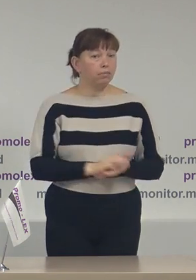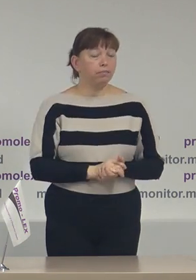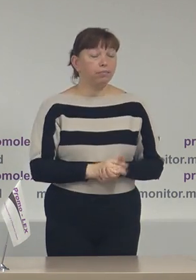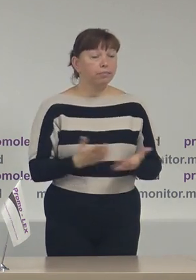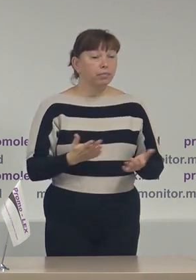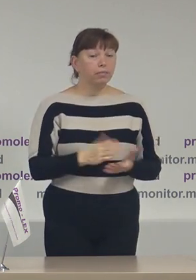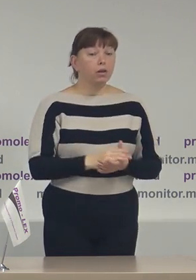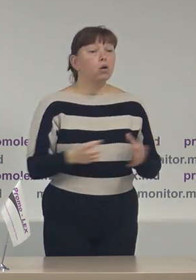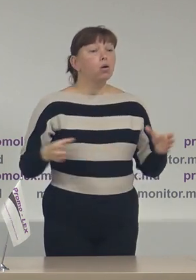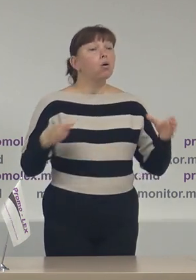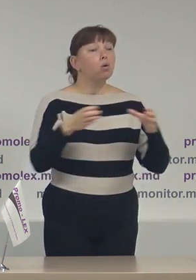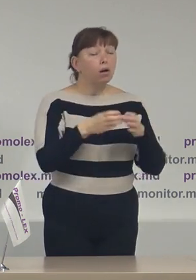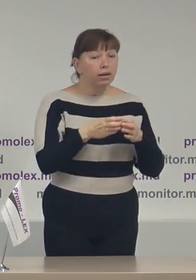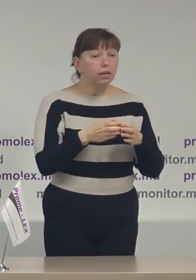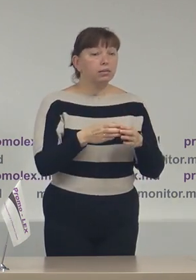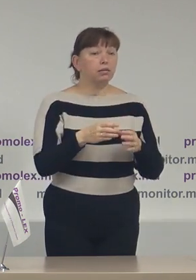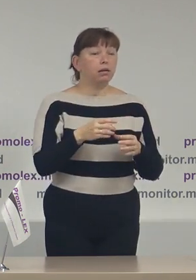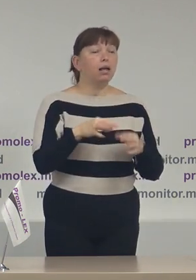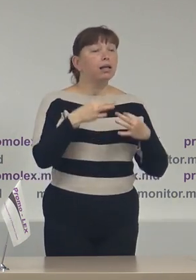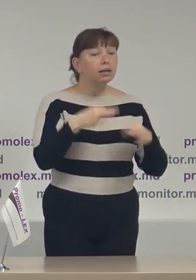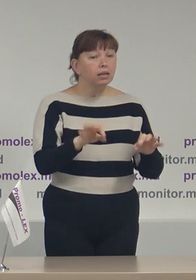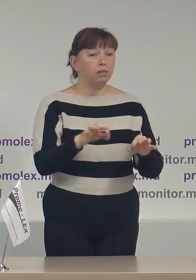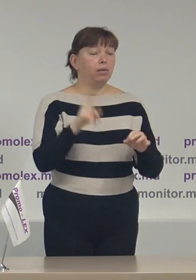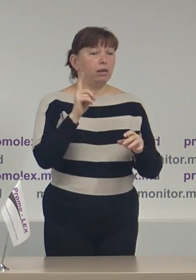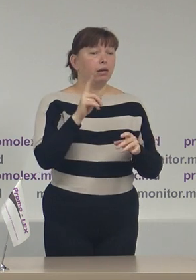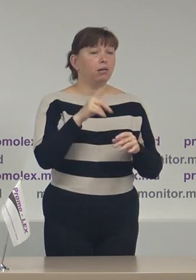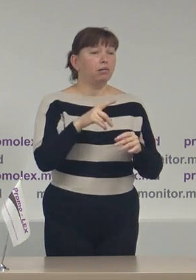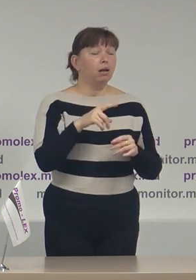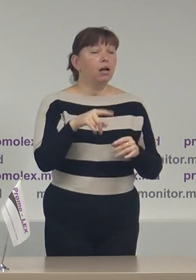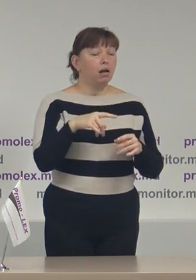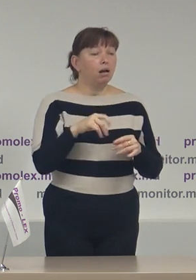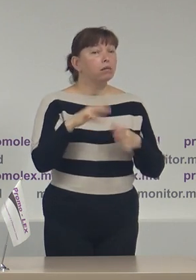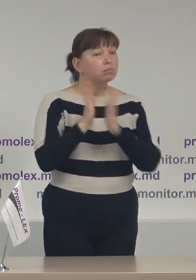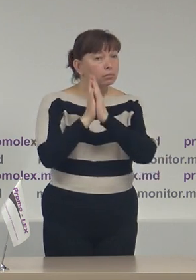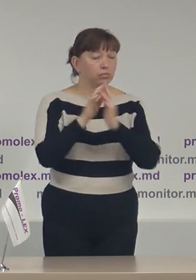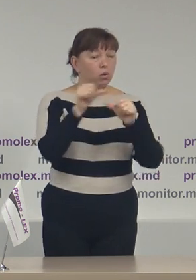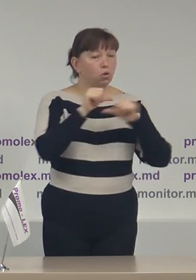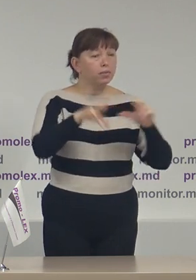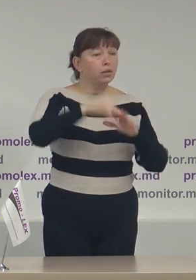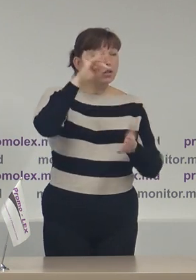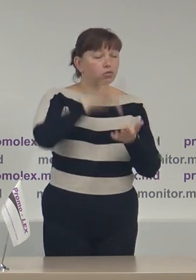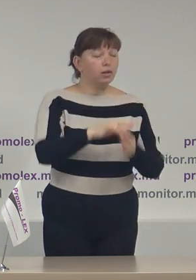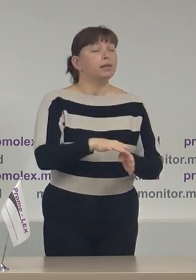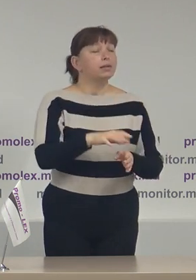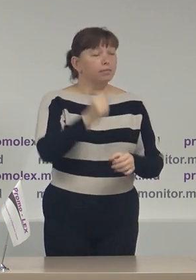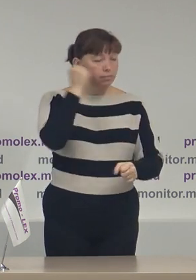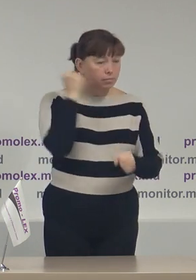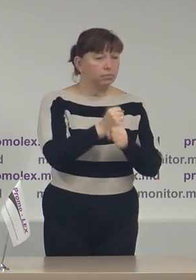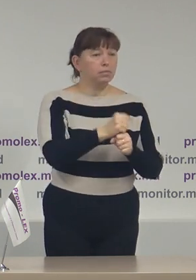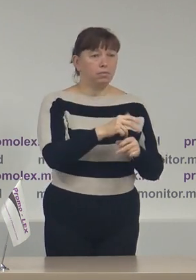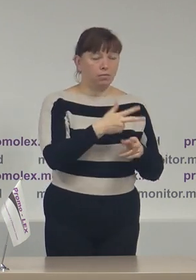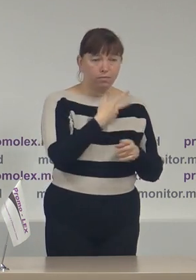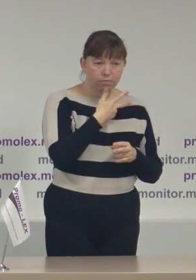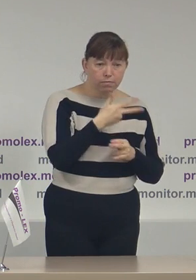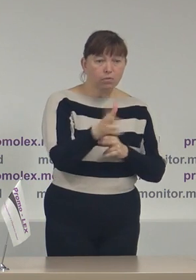Coaliția pentru alegeri liberi și colecte a solicitat Comisii Electorale Centrale să efectueze înregistrarea video a